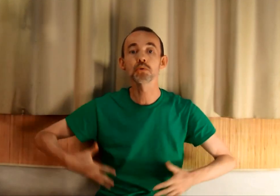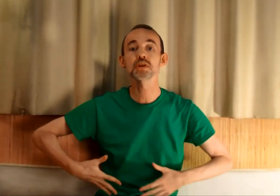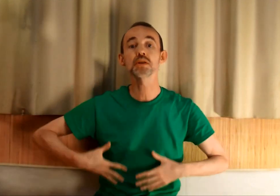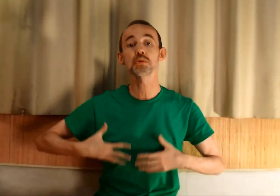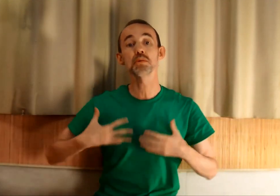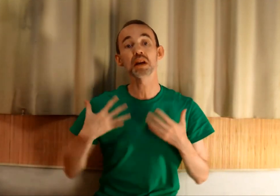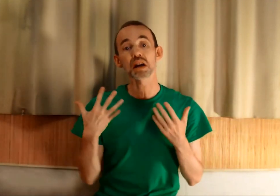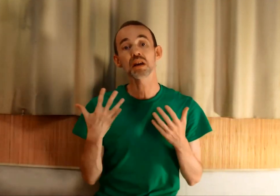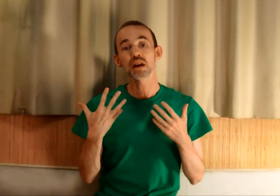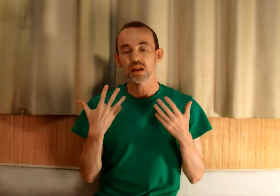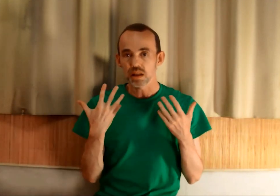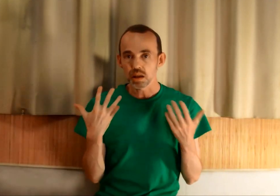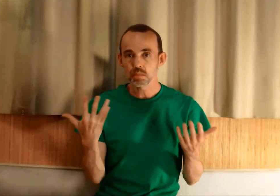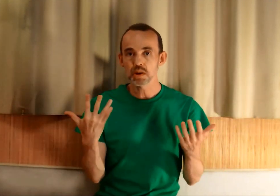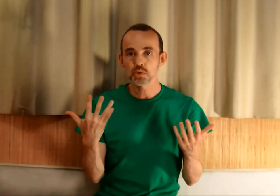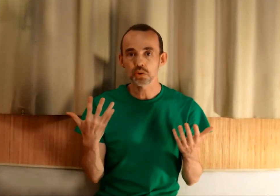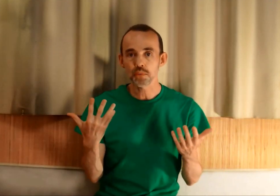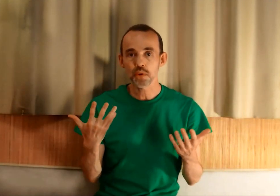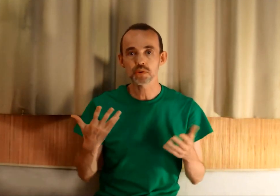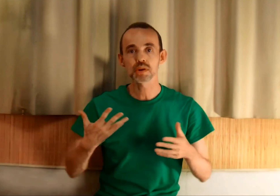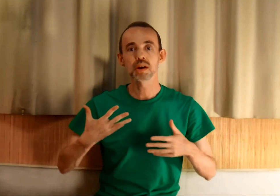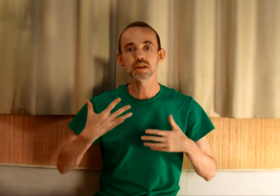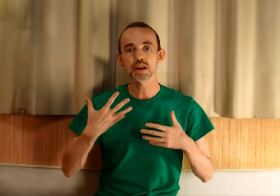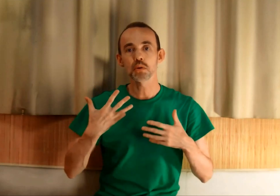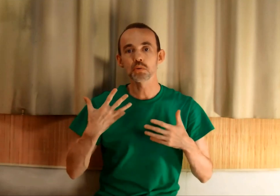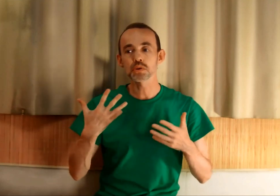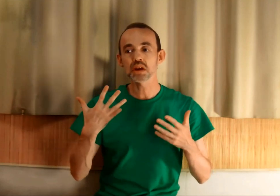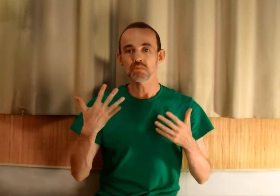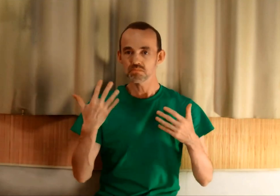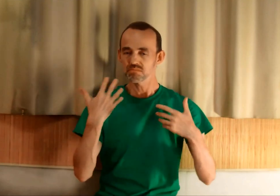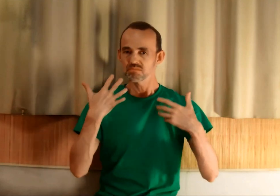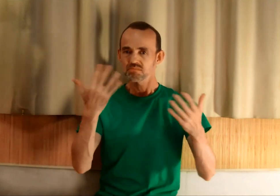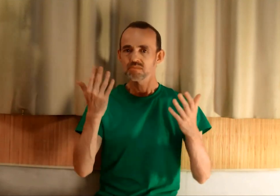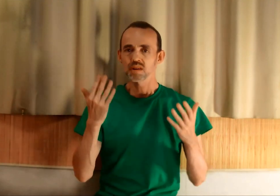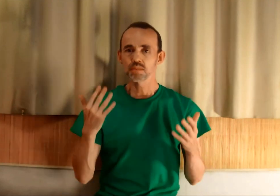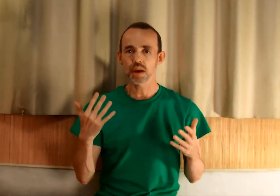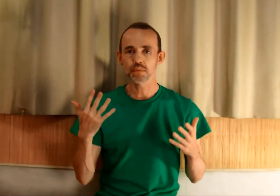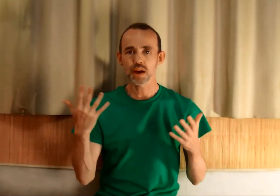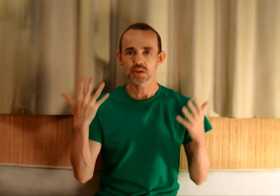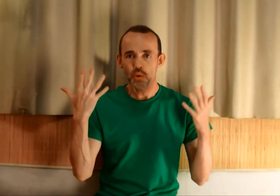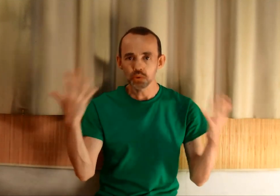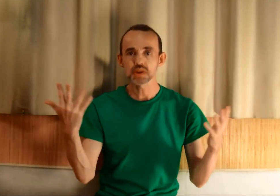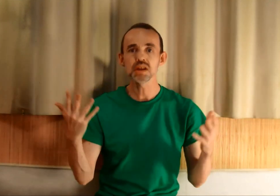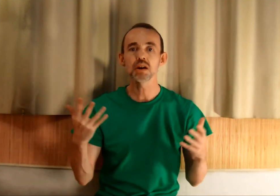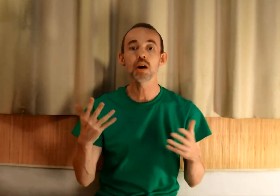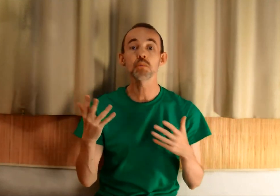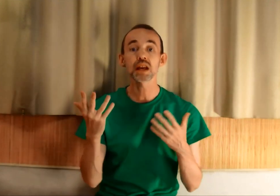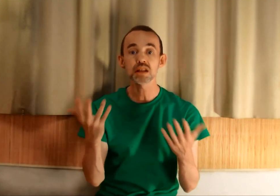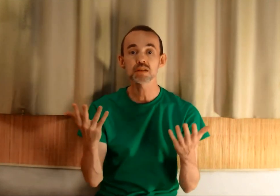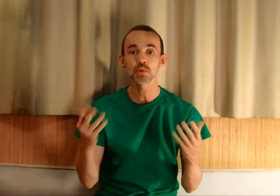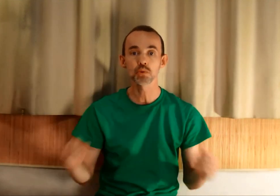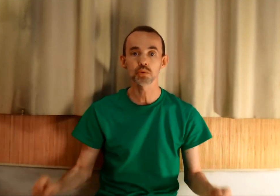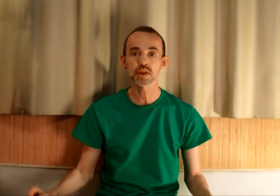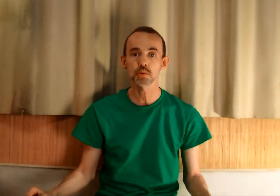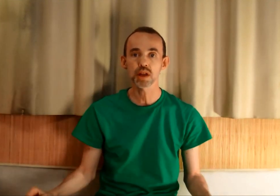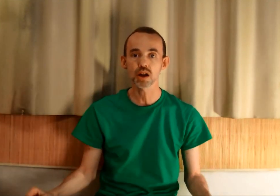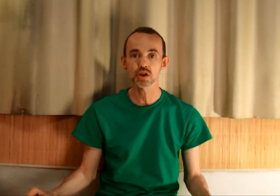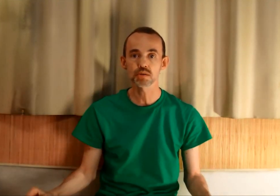oser se libérer des blessures d'enfance. C'est oser faire face aussi aux mécanismes d'autosabotage.